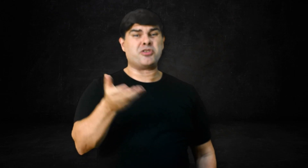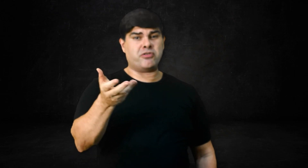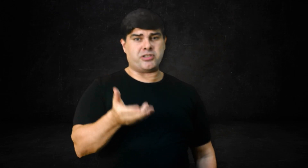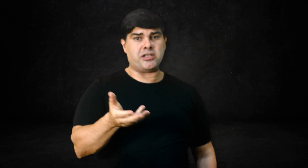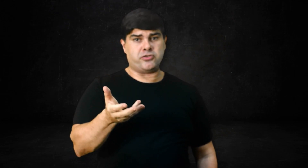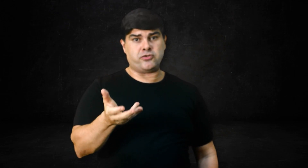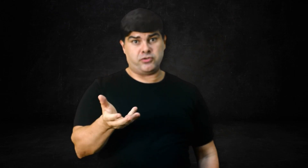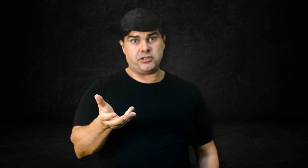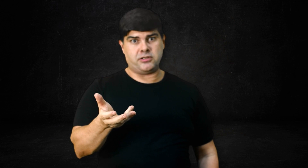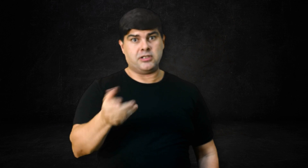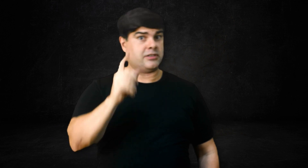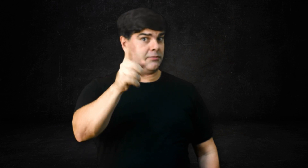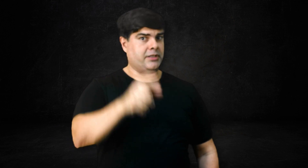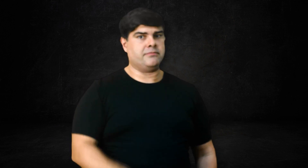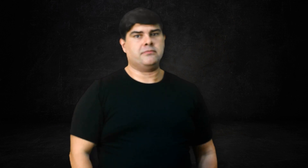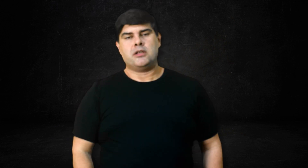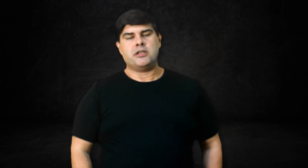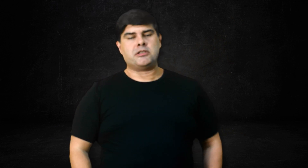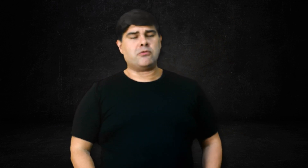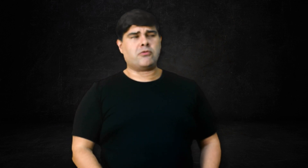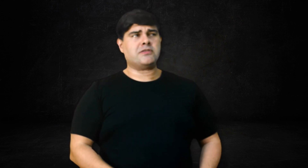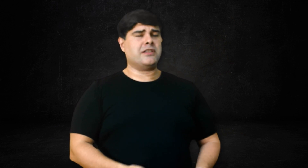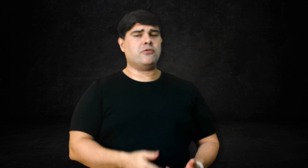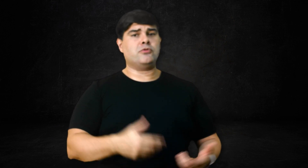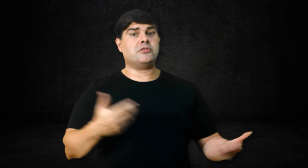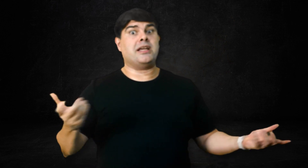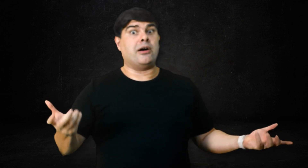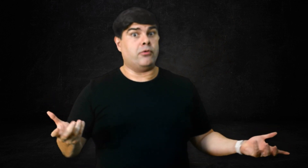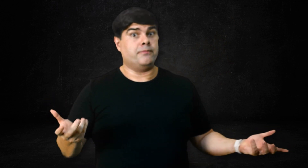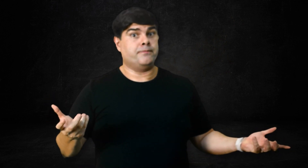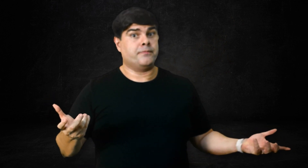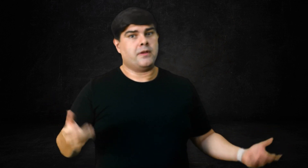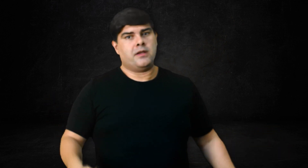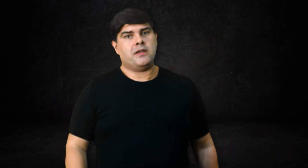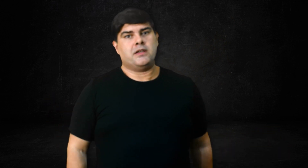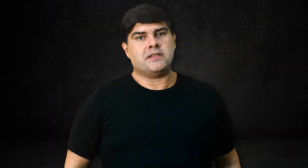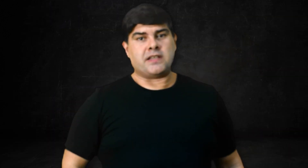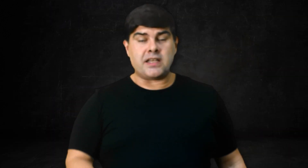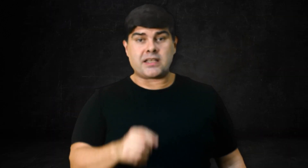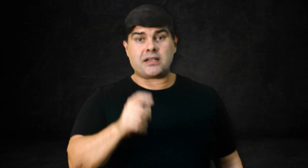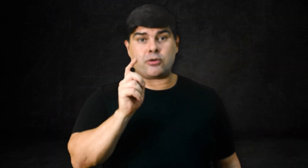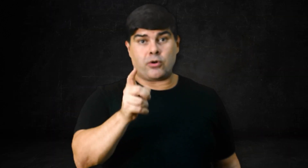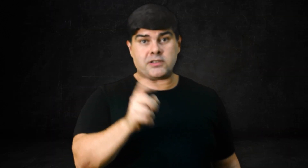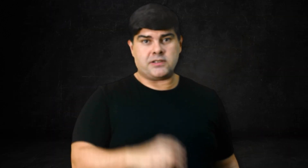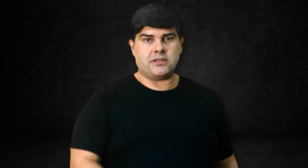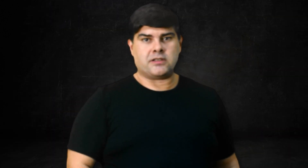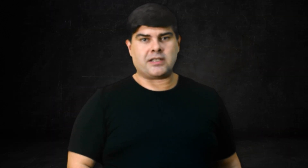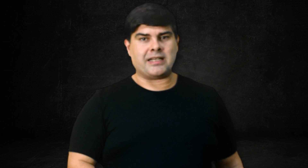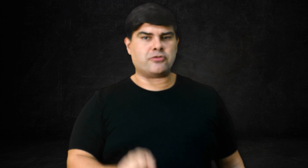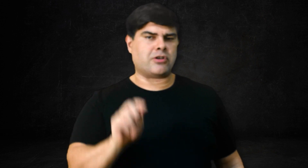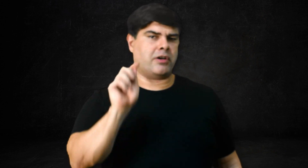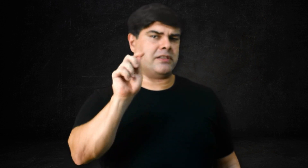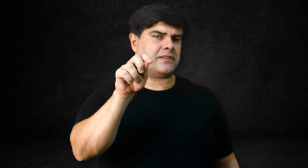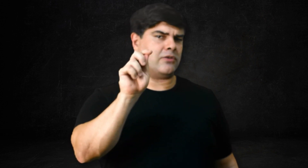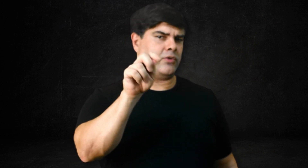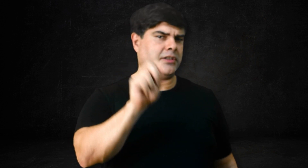quantidades de insulina também. Então, qual seria o mundo ideal? Seria que a glicose, que cai na sua corrente sanguínea,